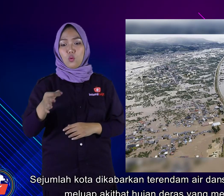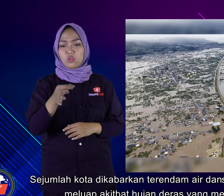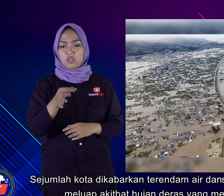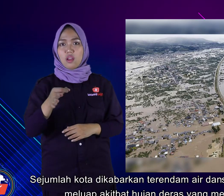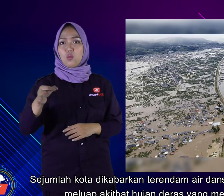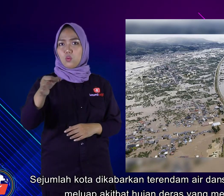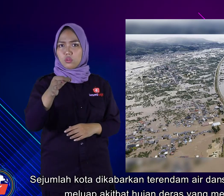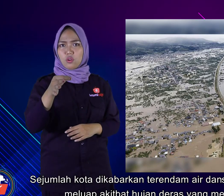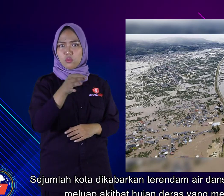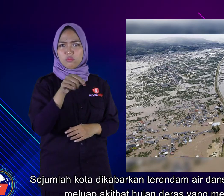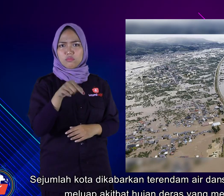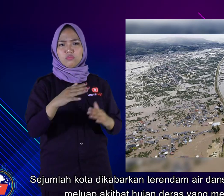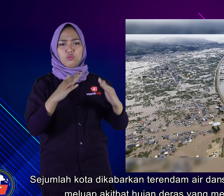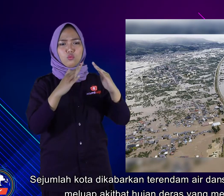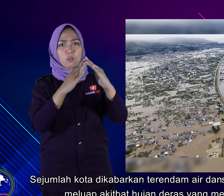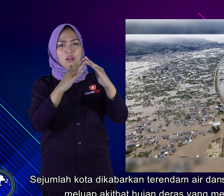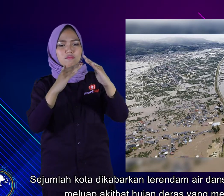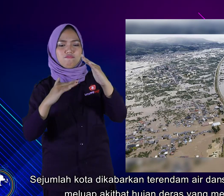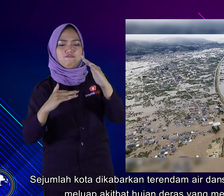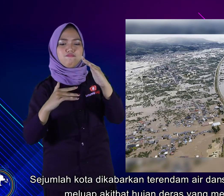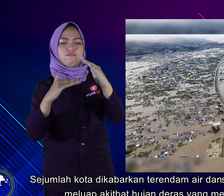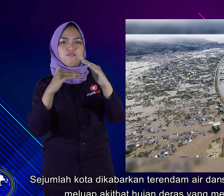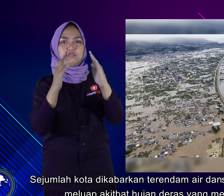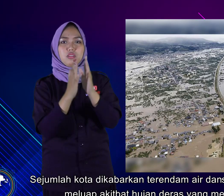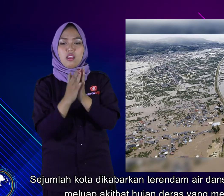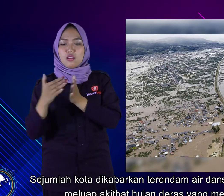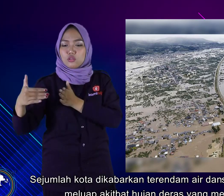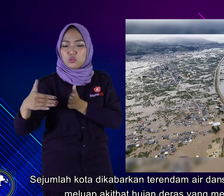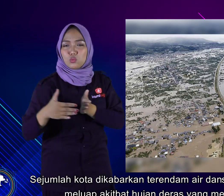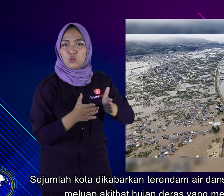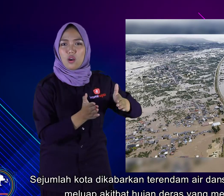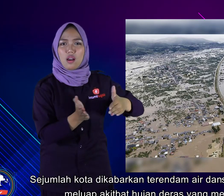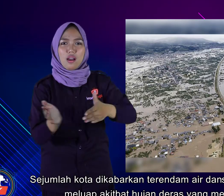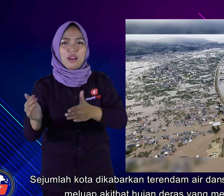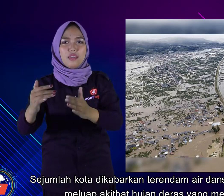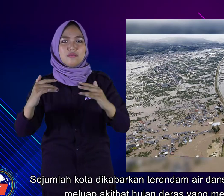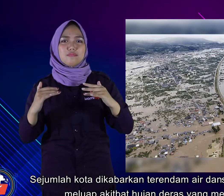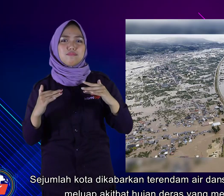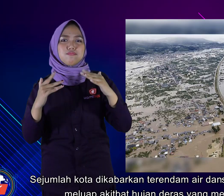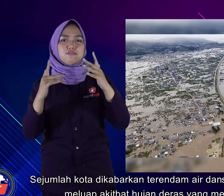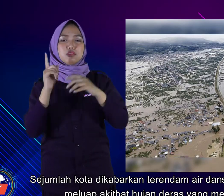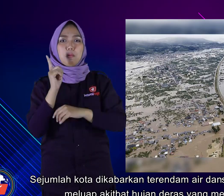Sejumlah kota dikabarkan terendam air dan sungai-sungai meluap akibat hujan deras yang melanda.